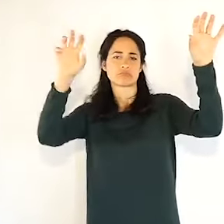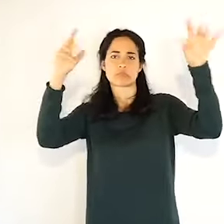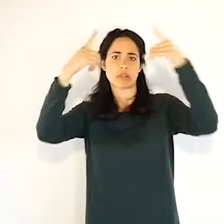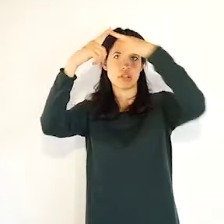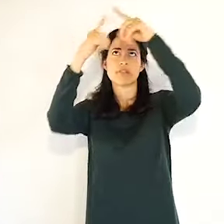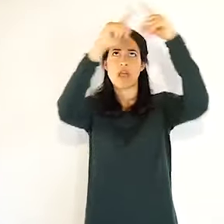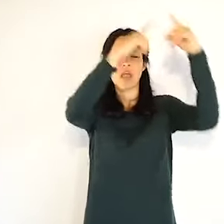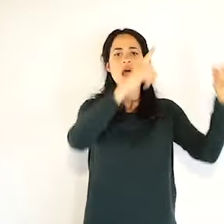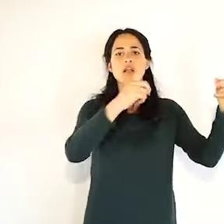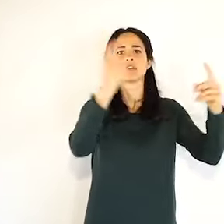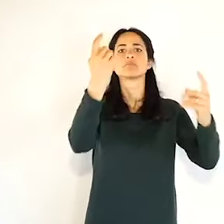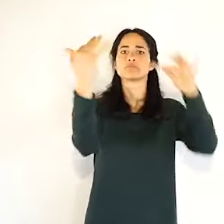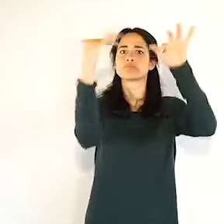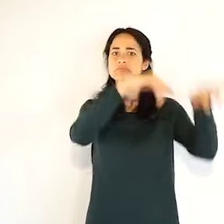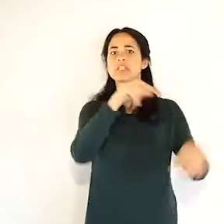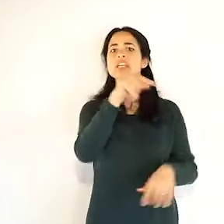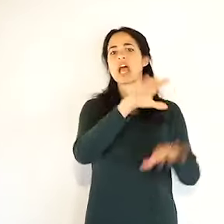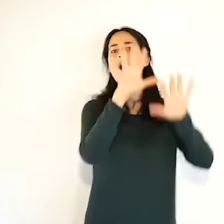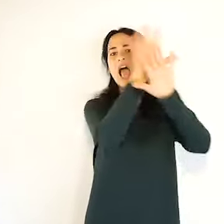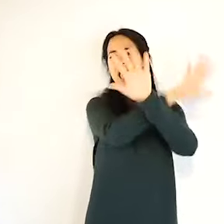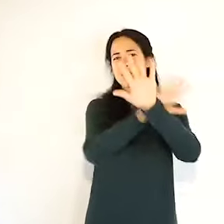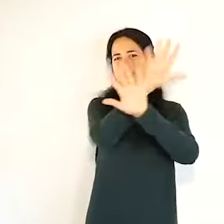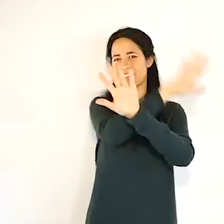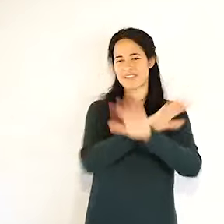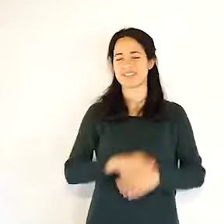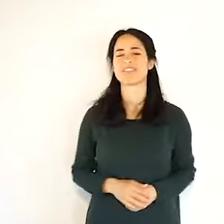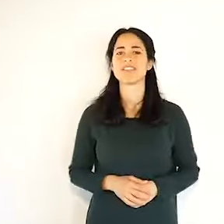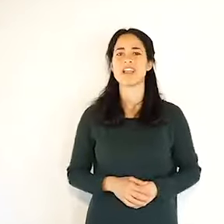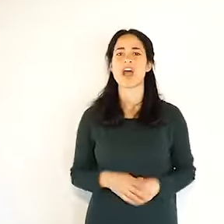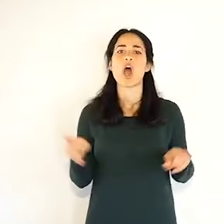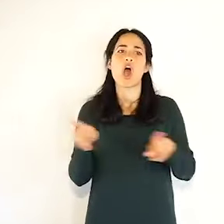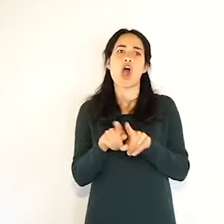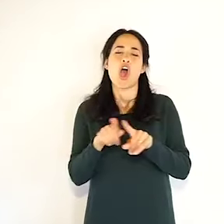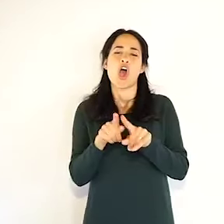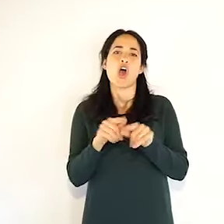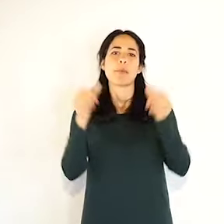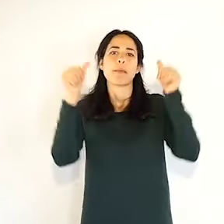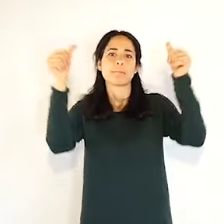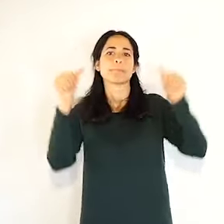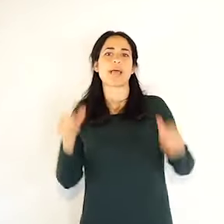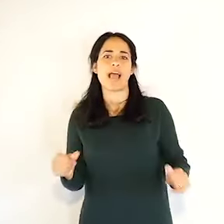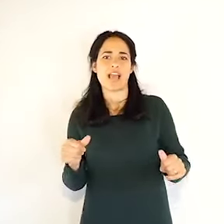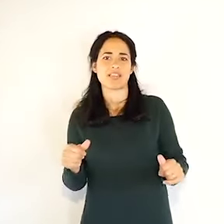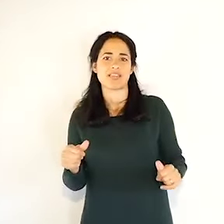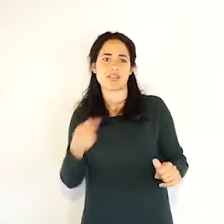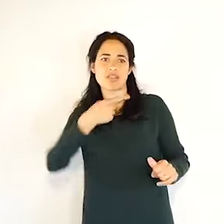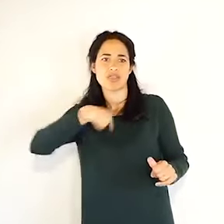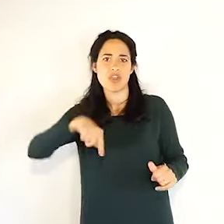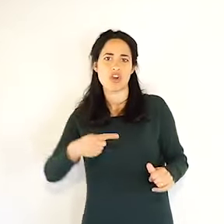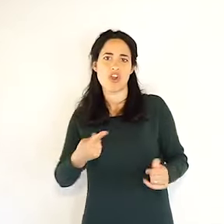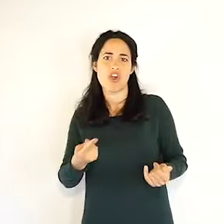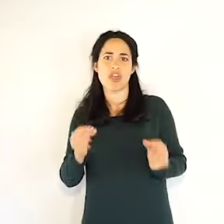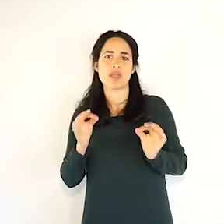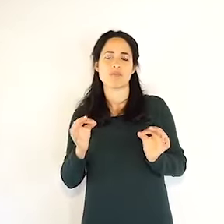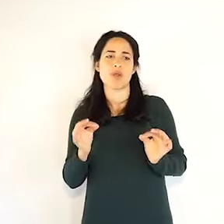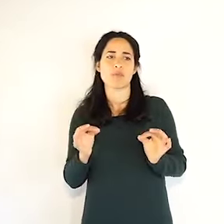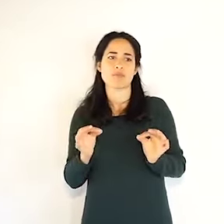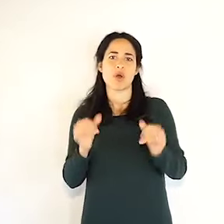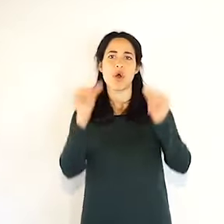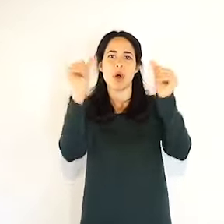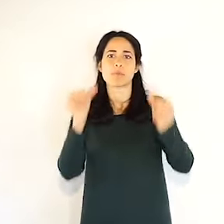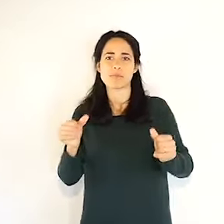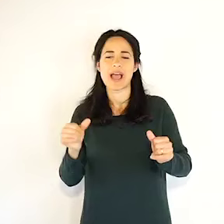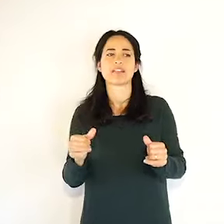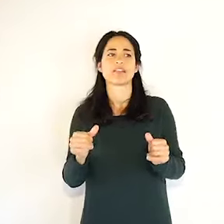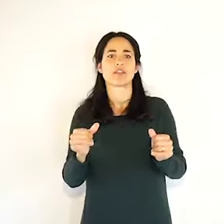Piacenza e di Parma, anche per quanto, non ricordo se ho detto che c